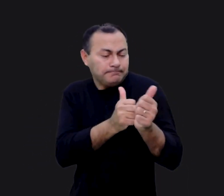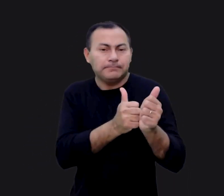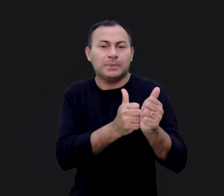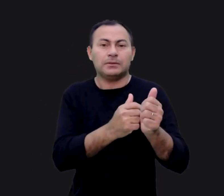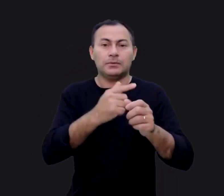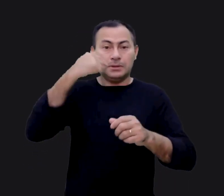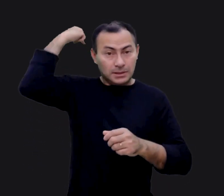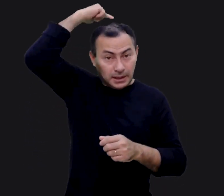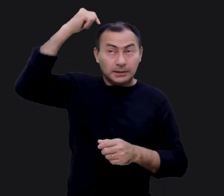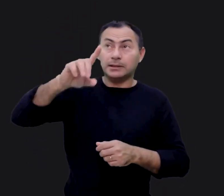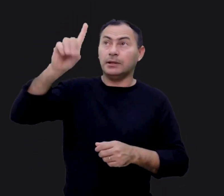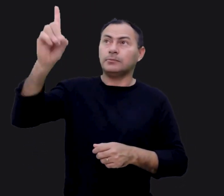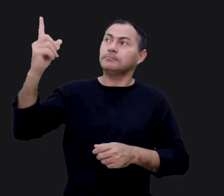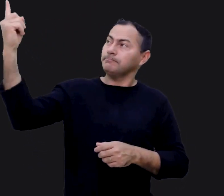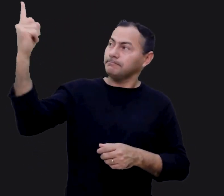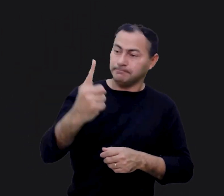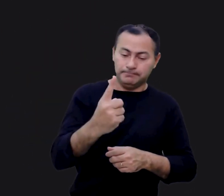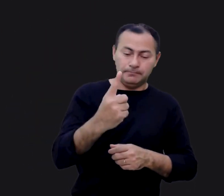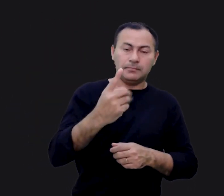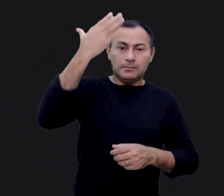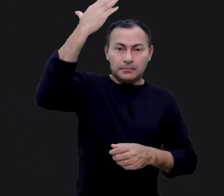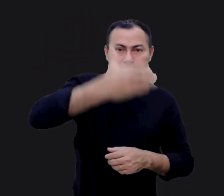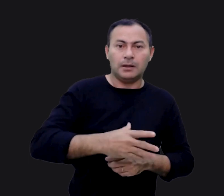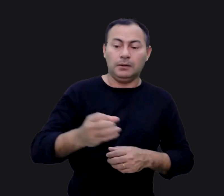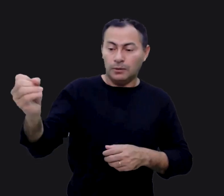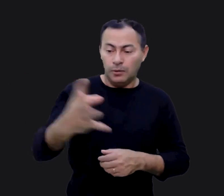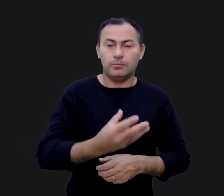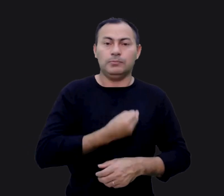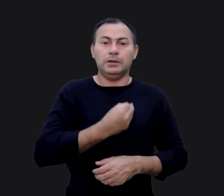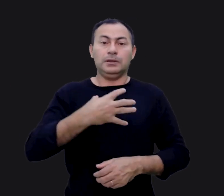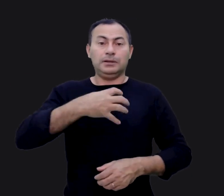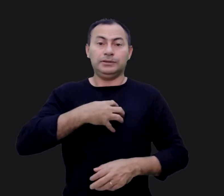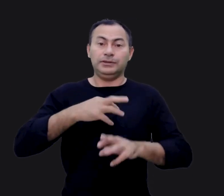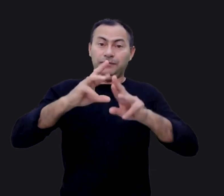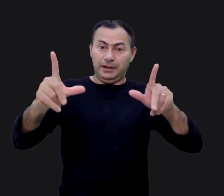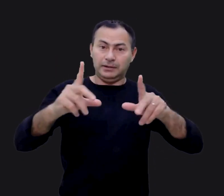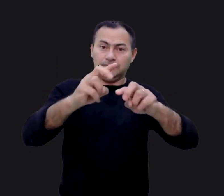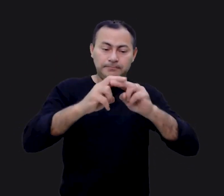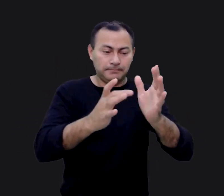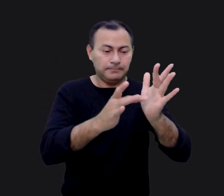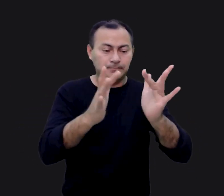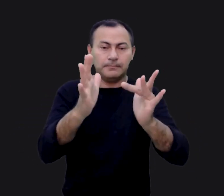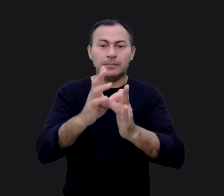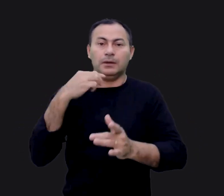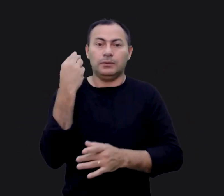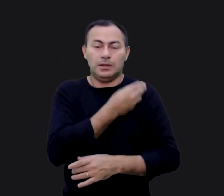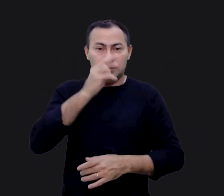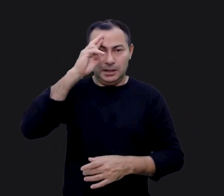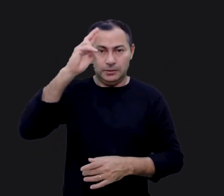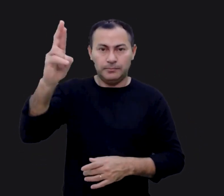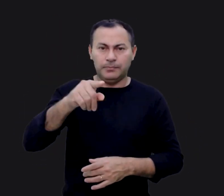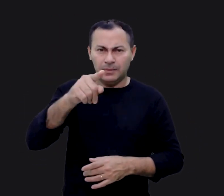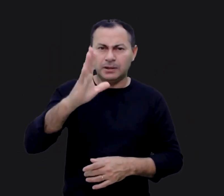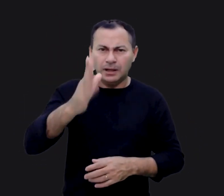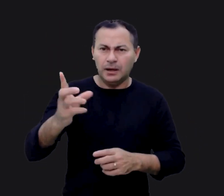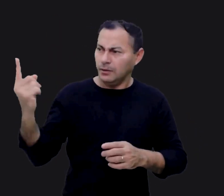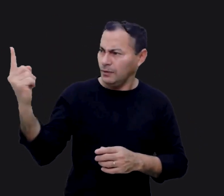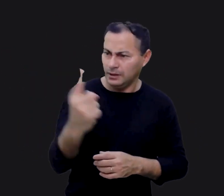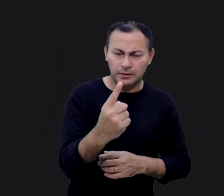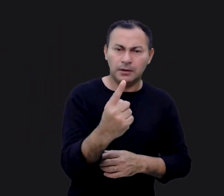santo Deus e realmente vir para a sua presença por um novo e vivo modo, através de Jesus Cristo nosso Senhor. Você já tem vindo